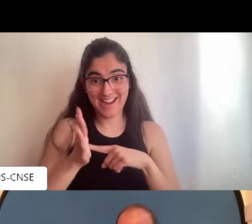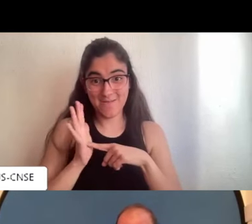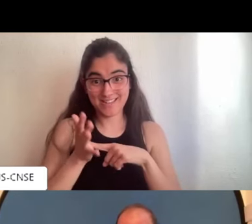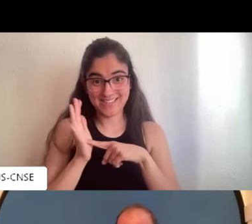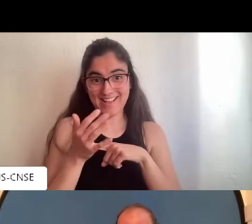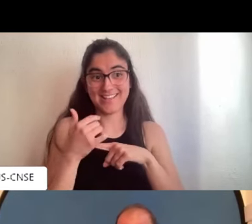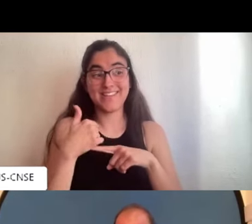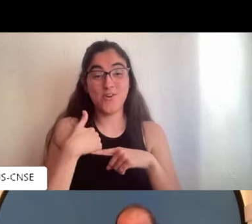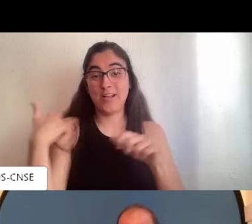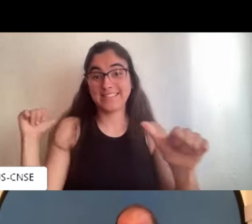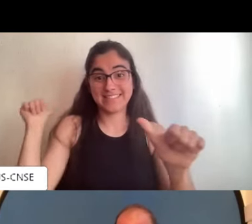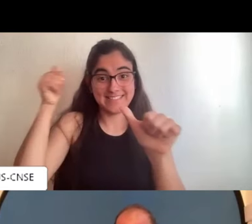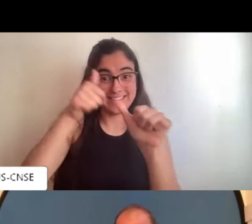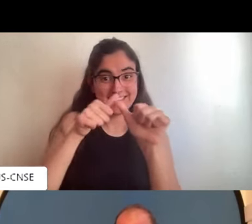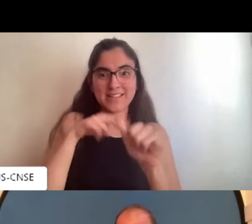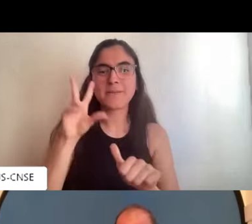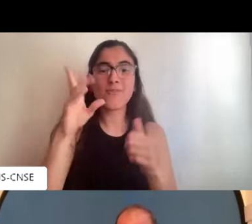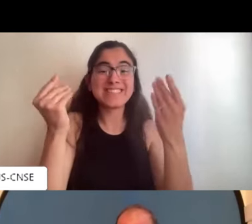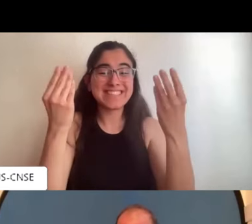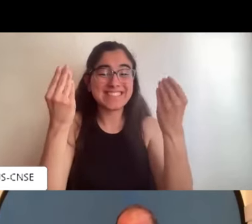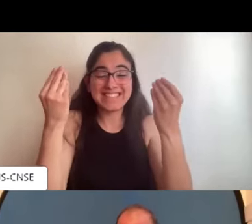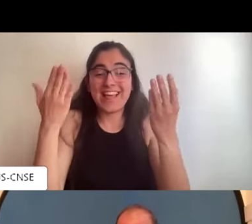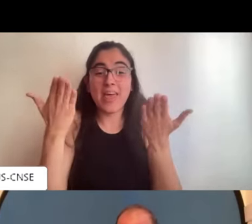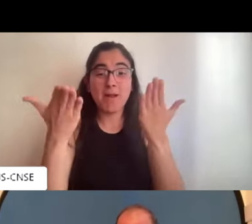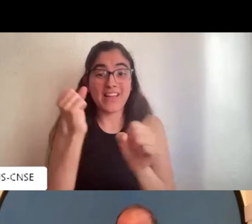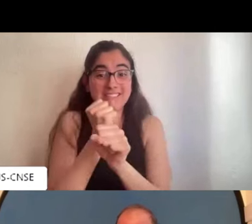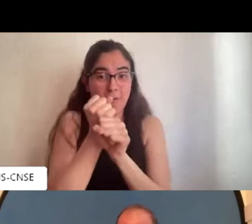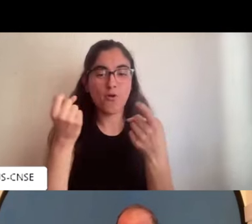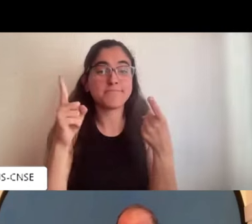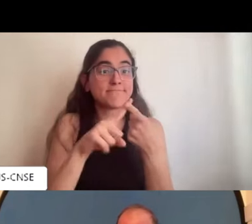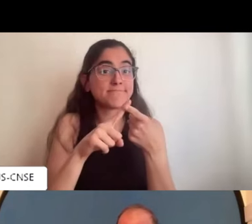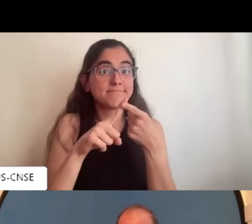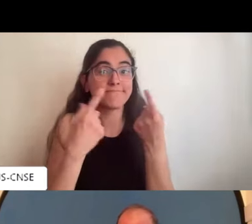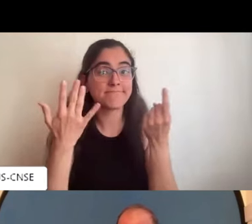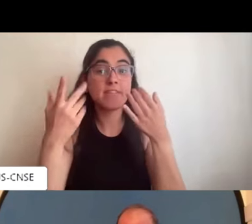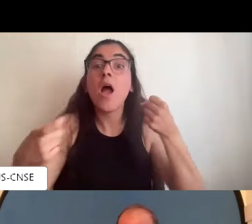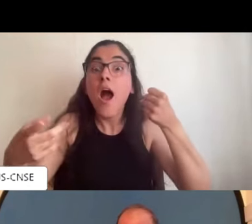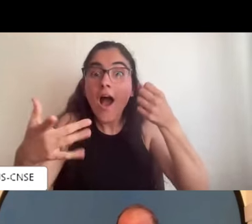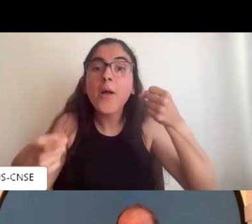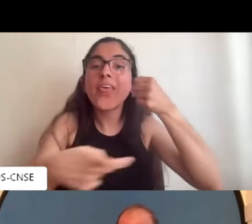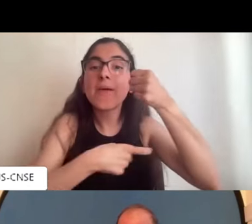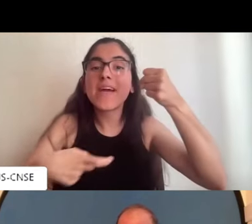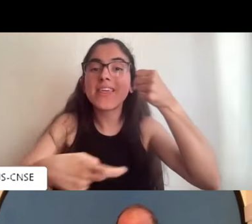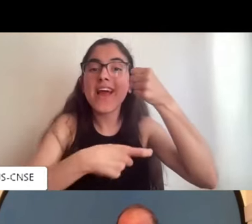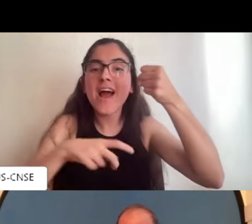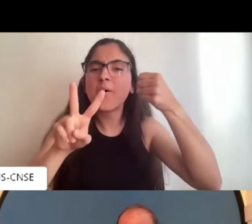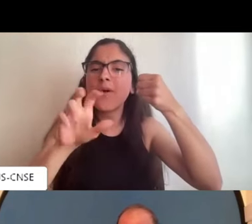de qué ha sido en tu tierra? En mi tierra. Hasta ahora siempre se demandaba trabajo